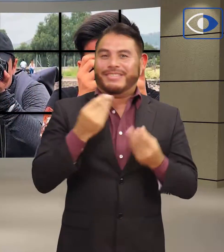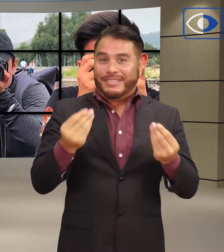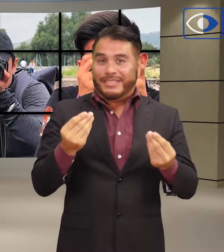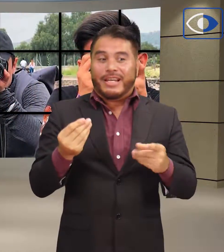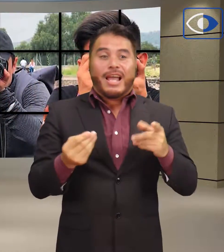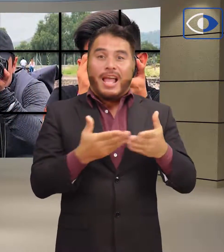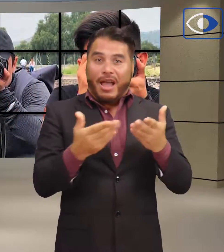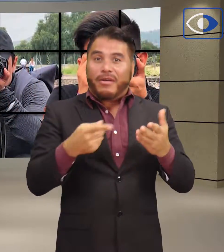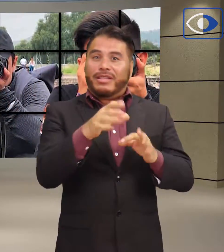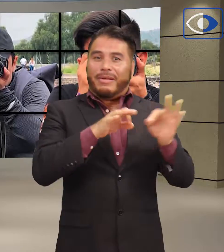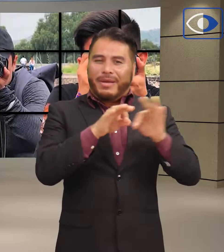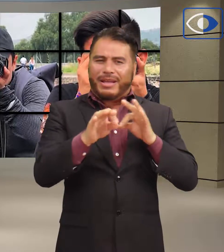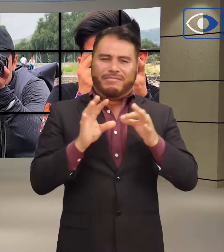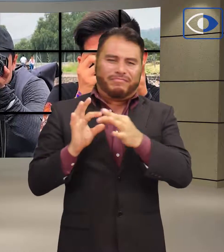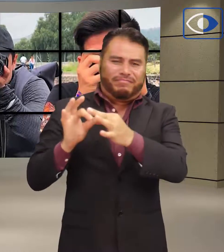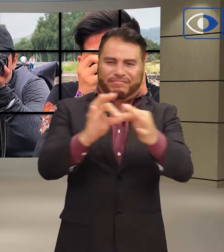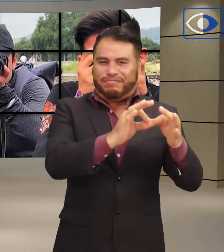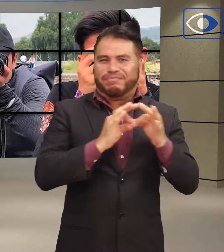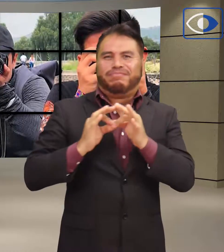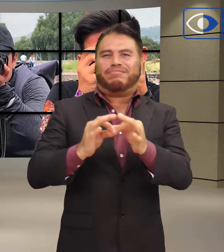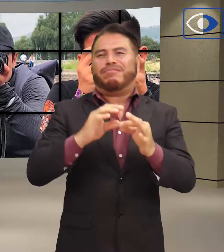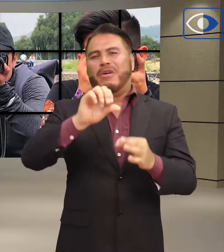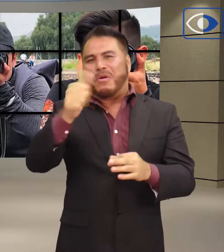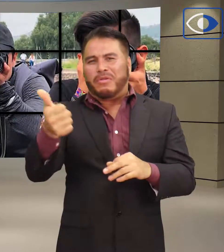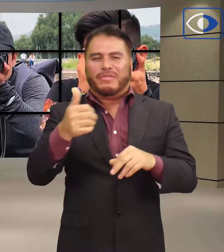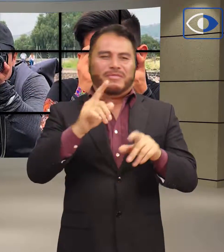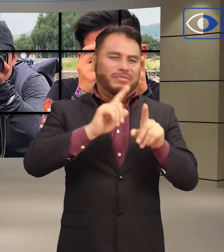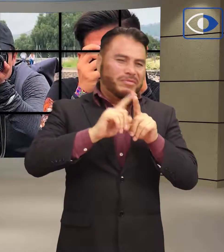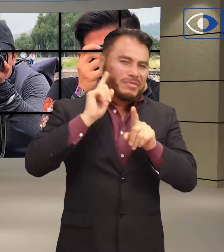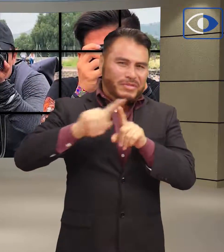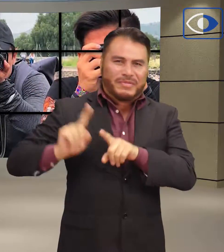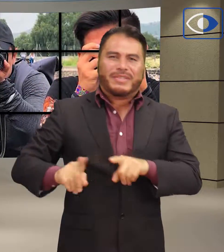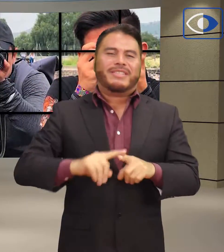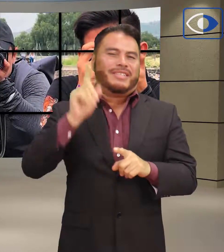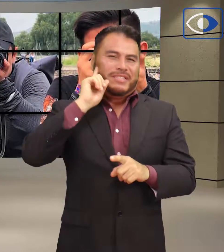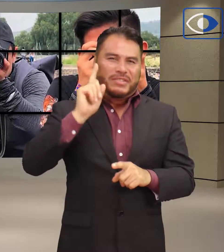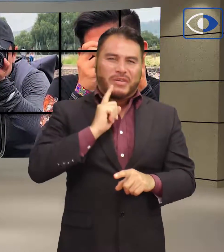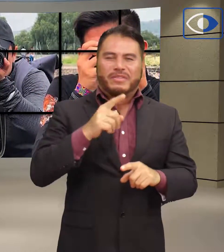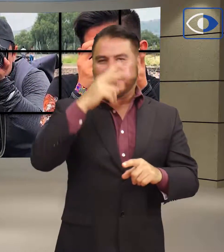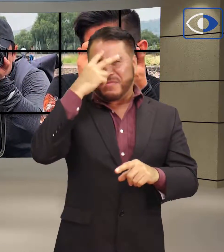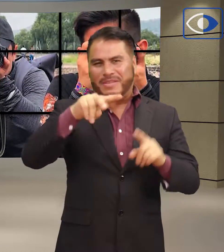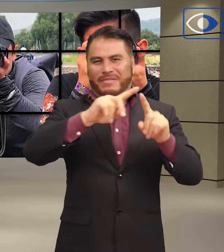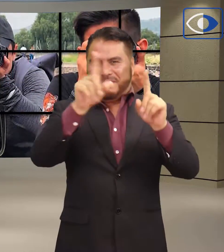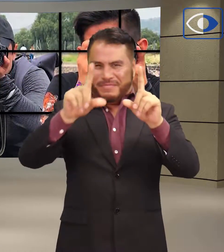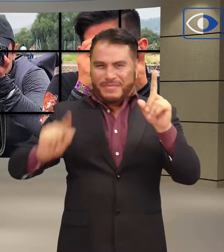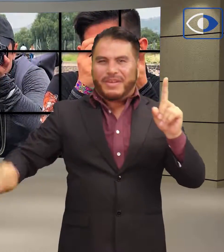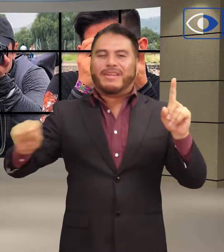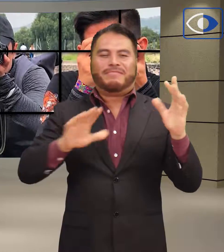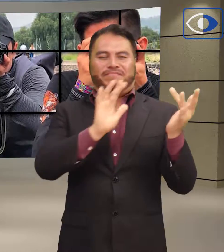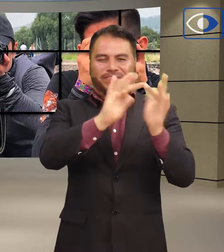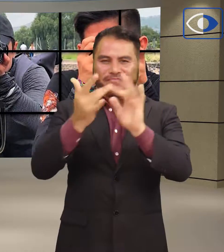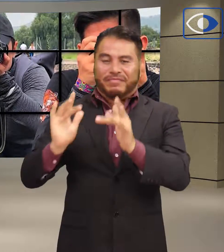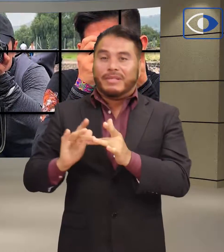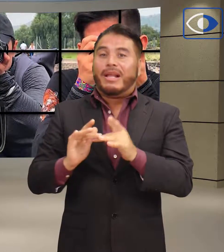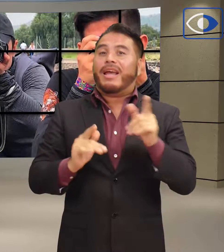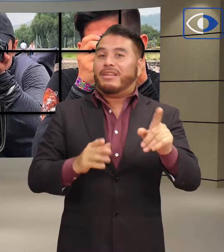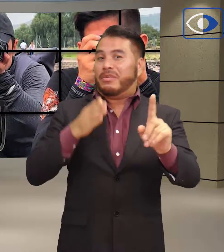fotografía, y actualmente trabajan de forma unida con contactos de otros fotógrafos sordos en todo el país, los cuales